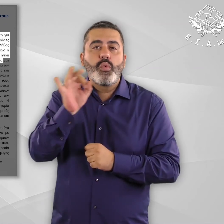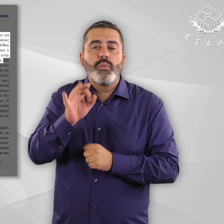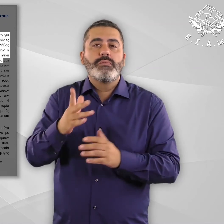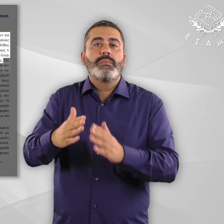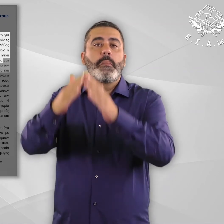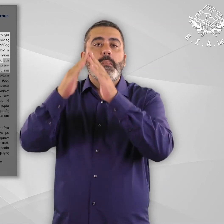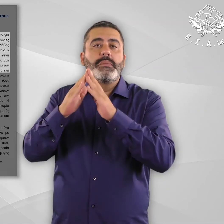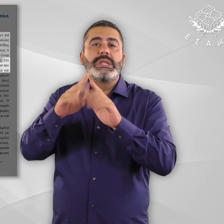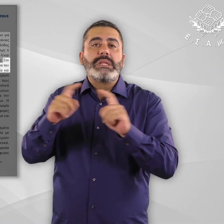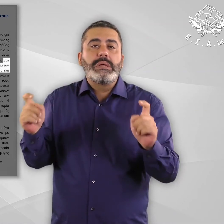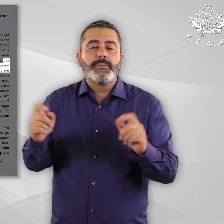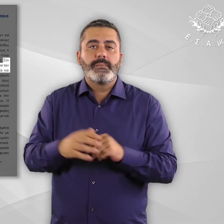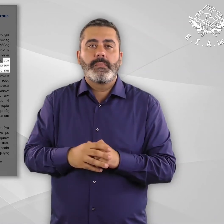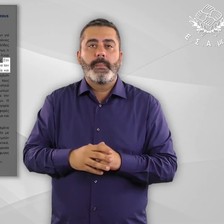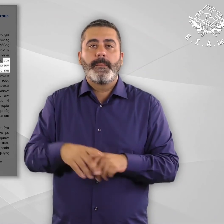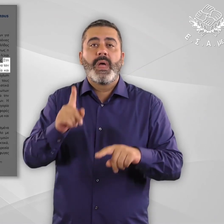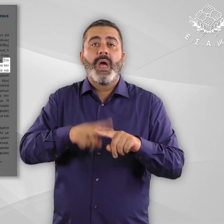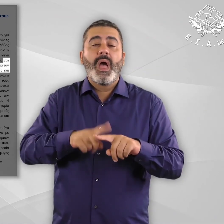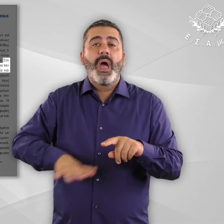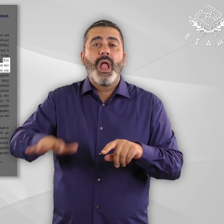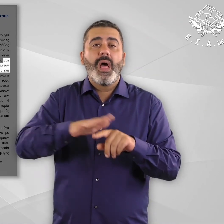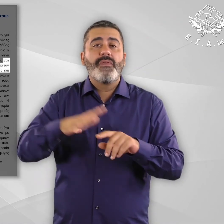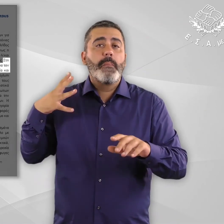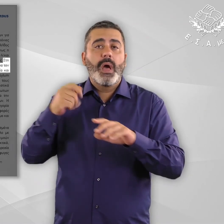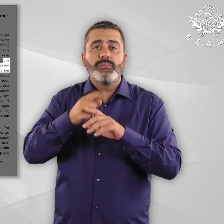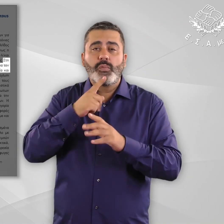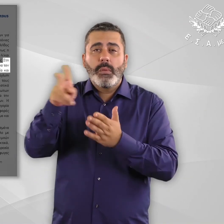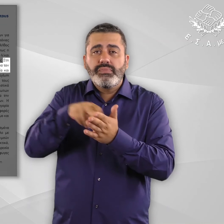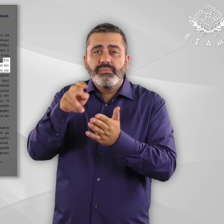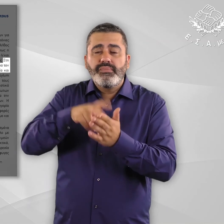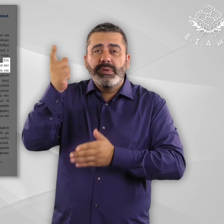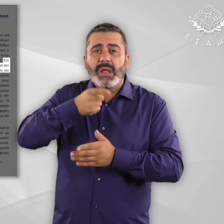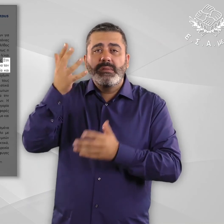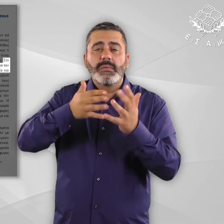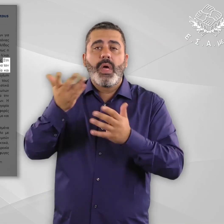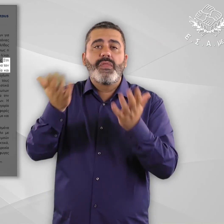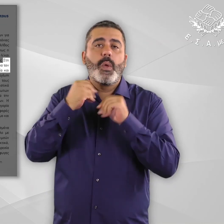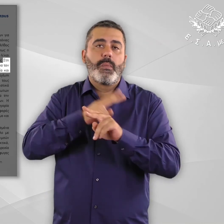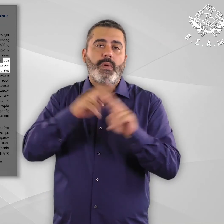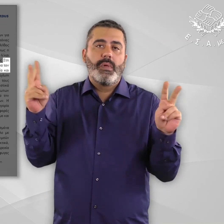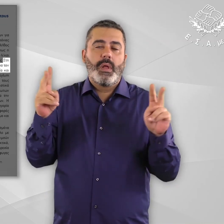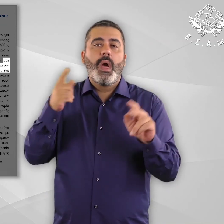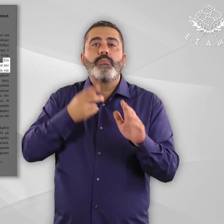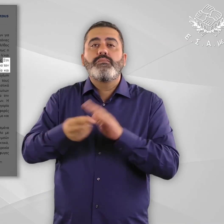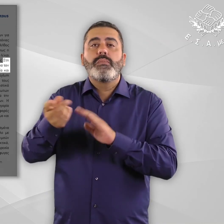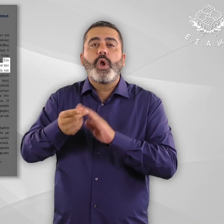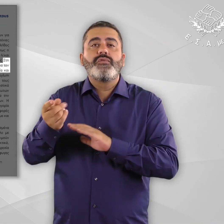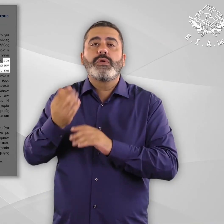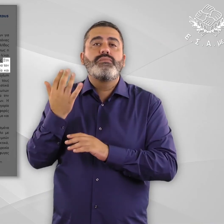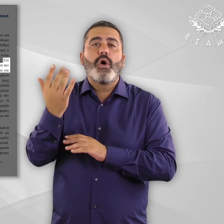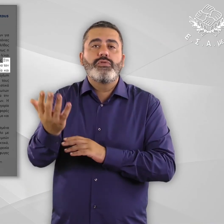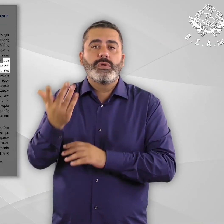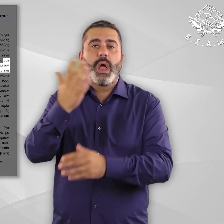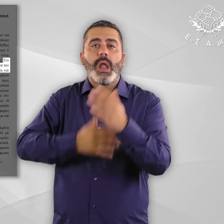συνθήκες τέγασης. Στην χώρα μας δεν υπάρχουν μέχρι σήμερα αξιόπιστα δεδομένα για τον αριθμό των προσφύγων και αιτούντων